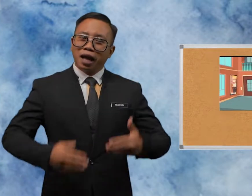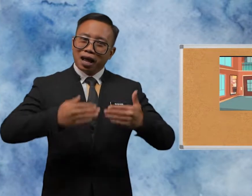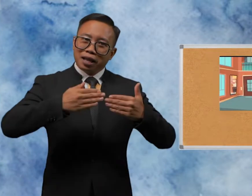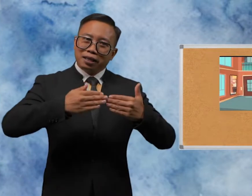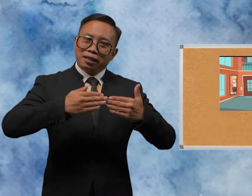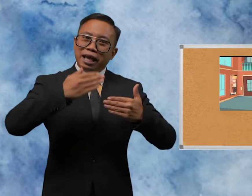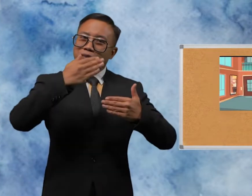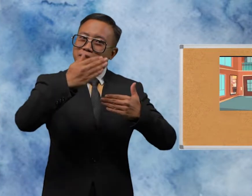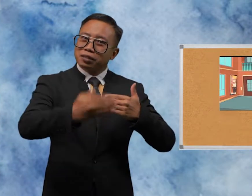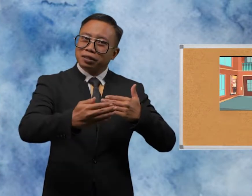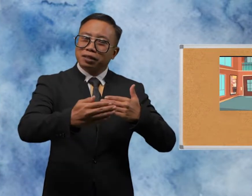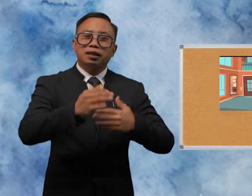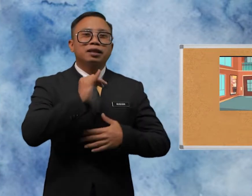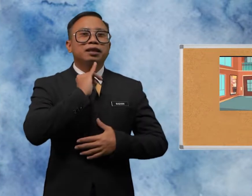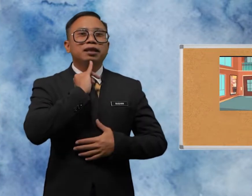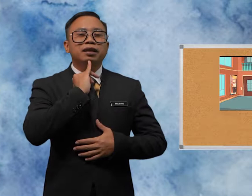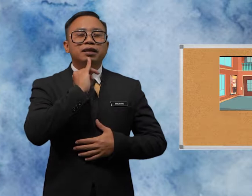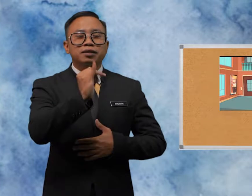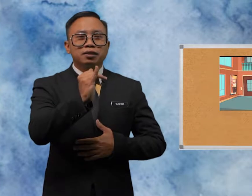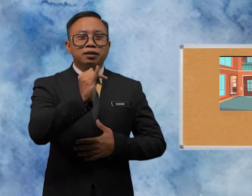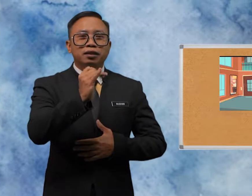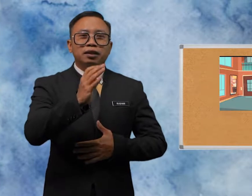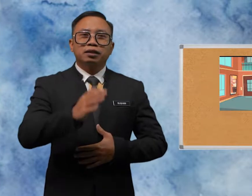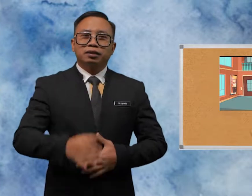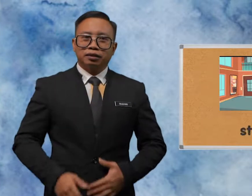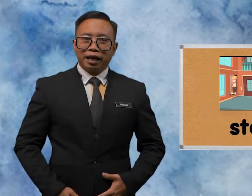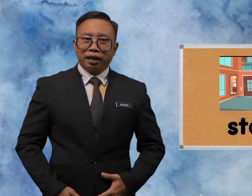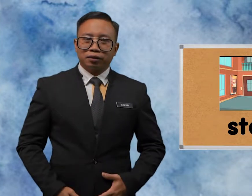Next is stairs